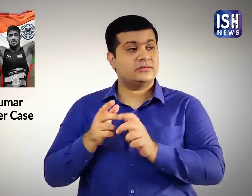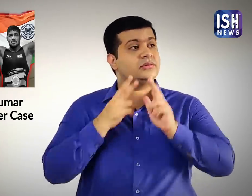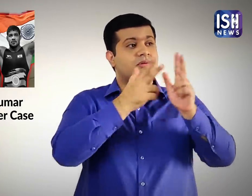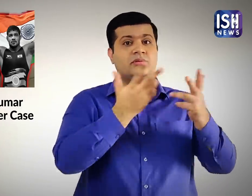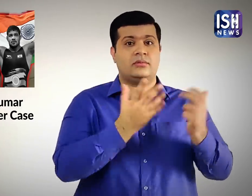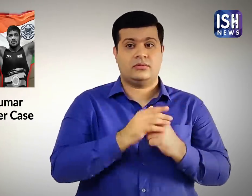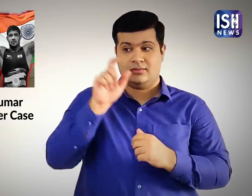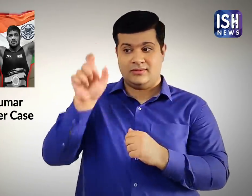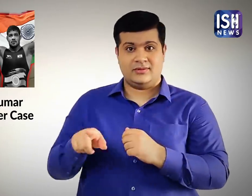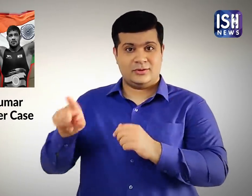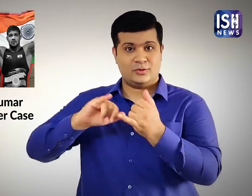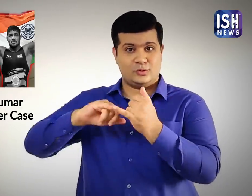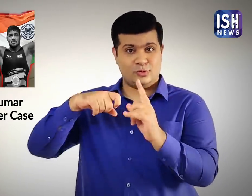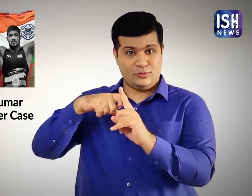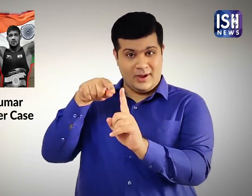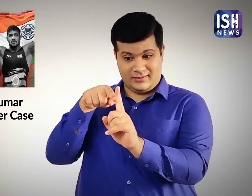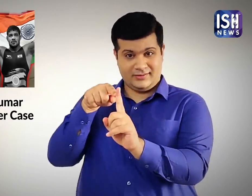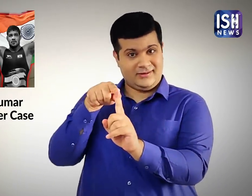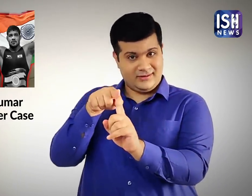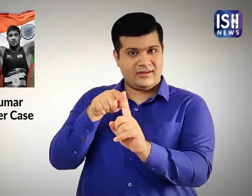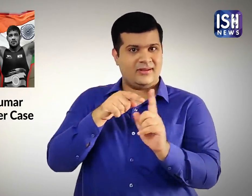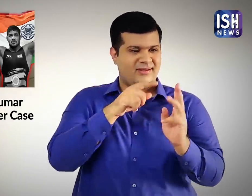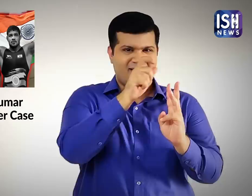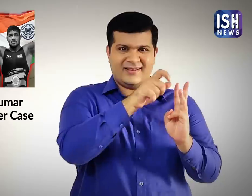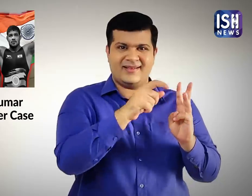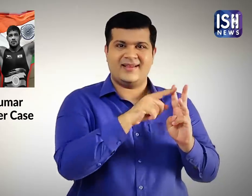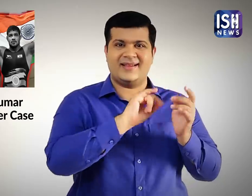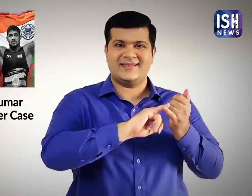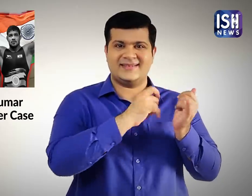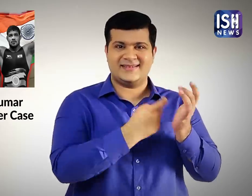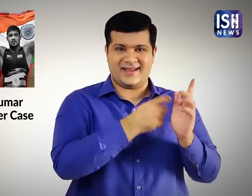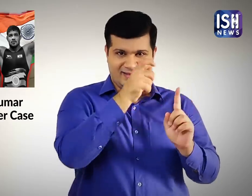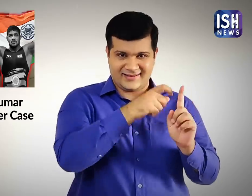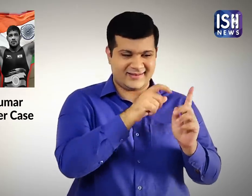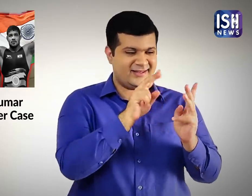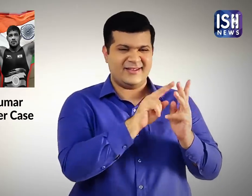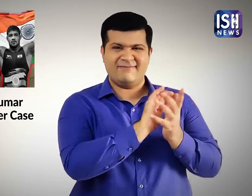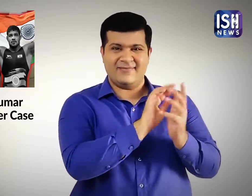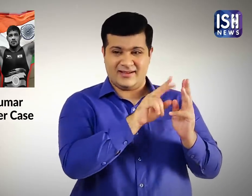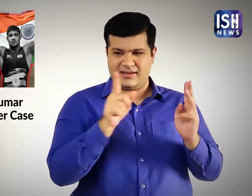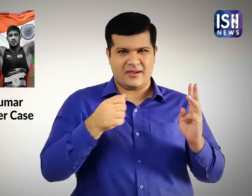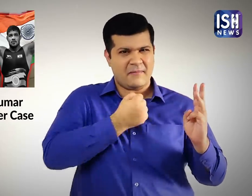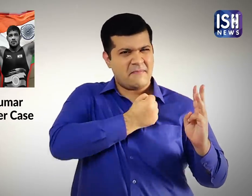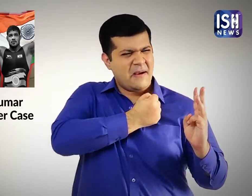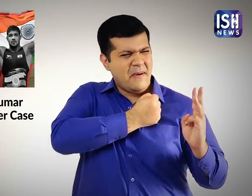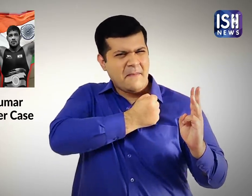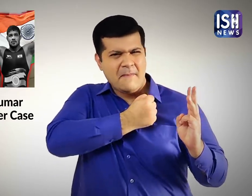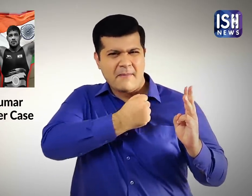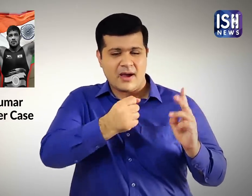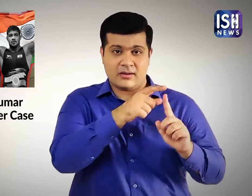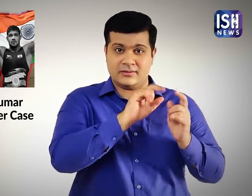पुलीस सुशील और अजे से पूछताज करना चाहती है ताकि सागर राना की हत्या के पीछे का मकसद का पता लगाया जा